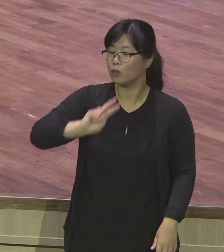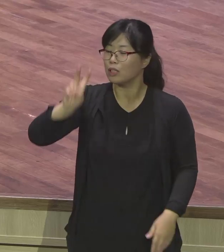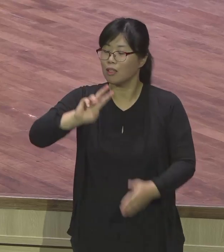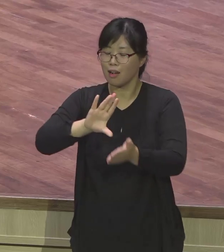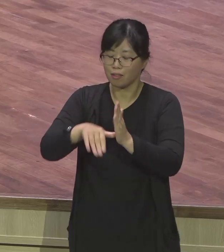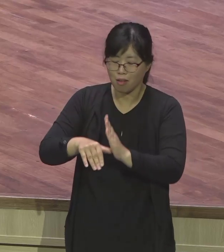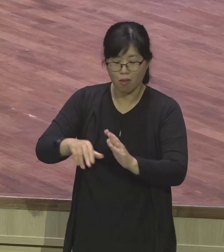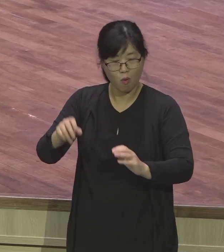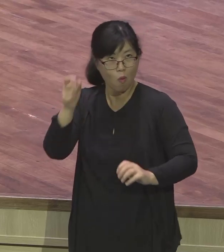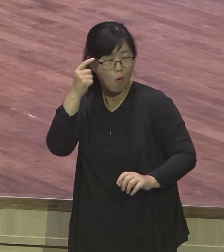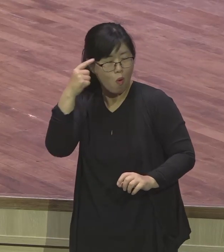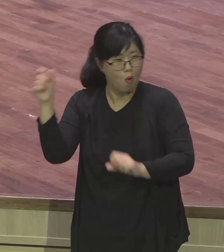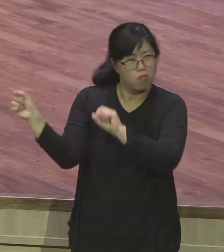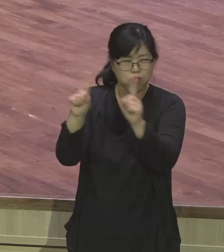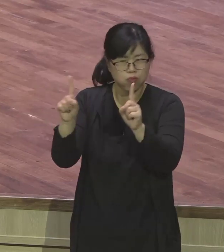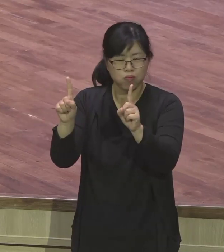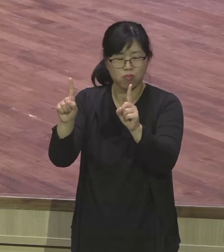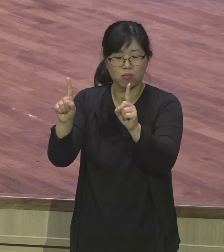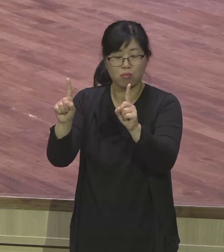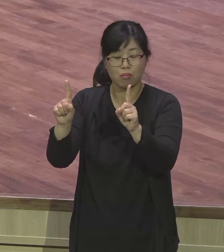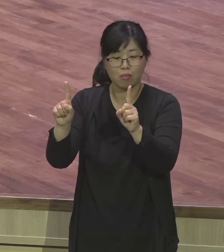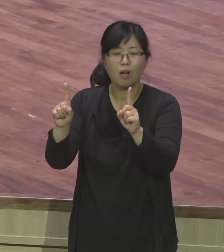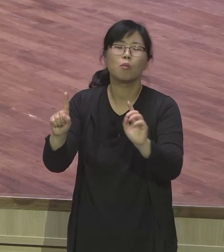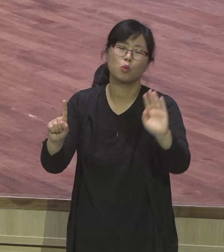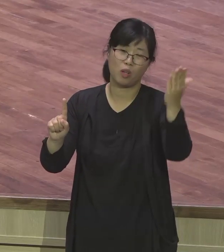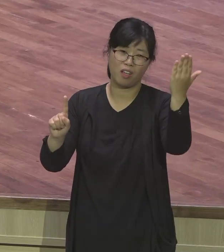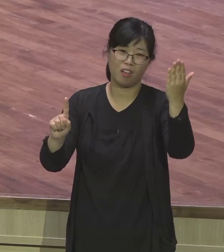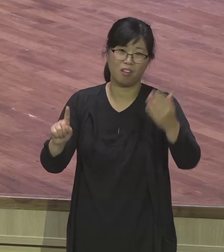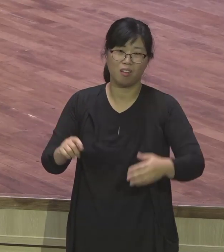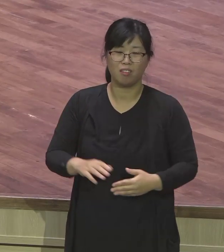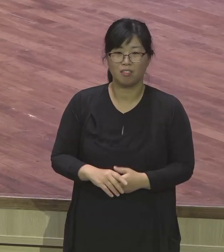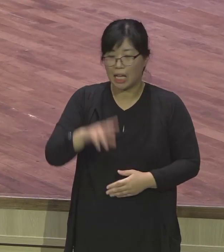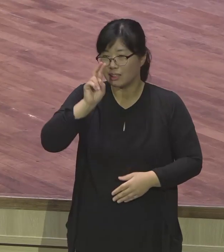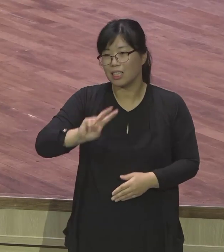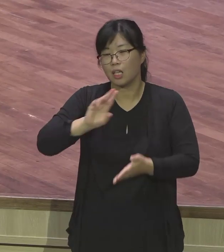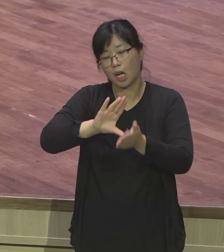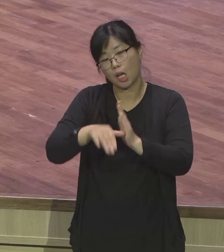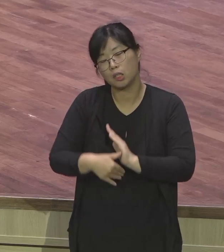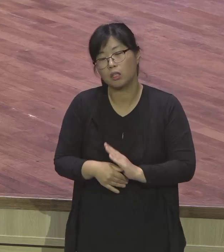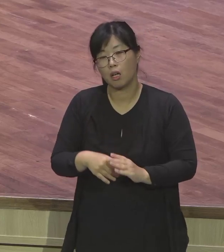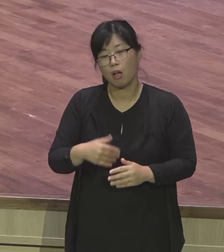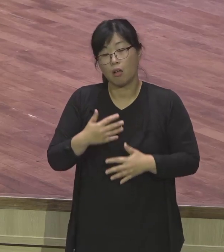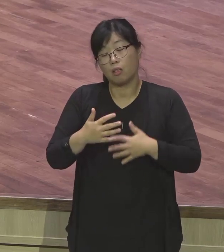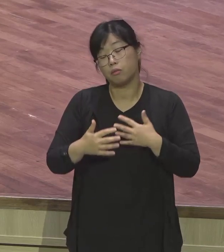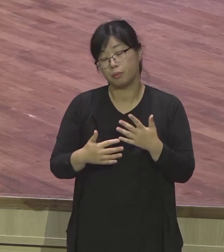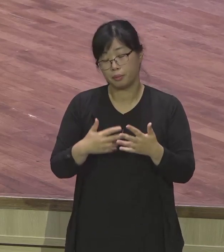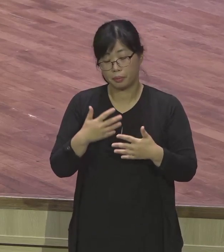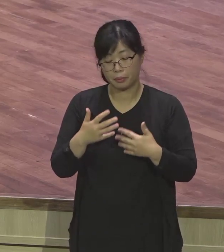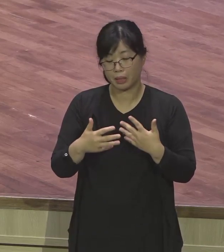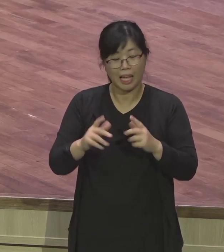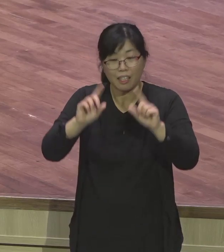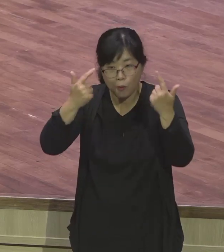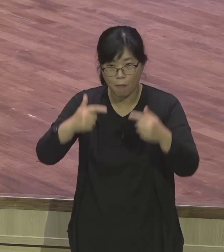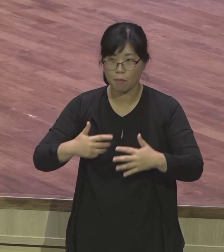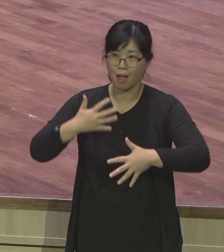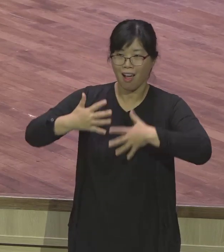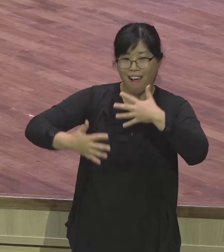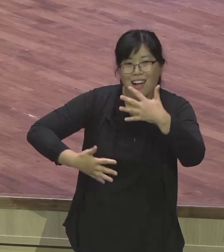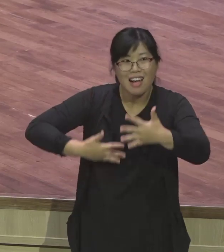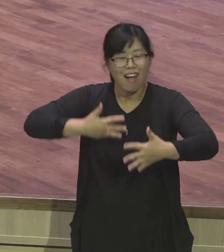다 죽은 소리 하지 말고 아멘 내 영이 감동되어서 막 찬양하고 와 찬양되고 막